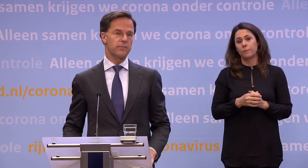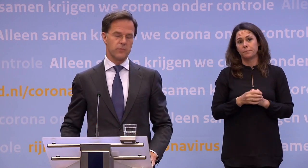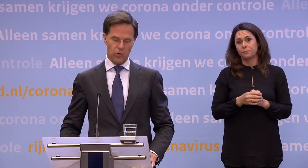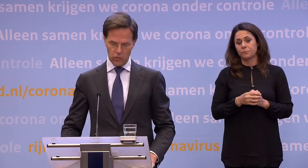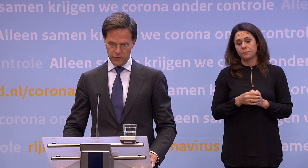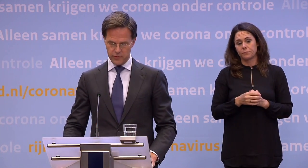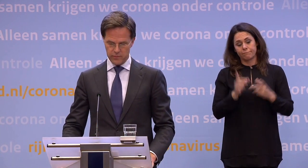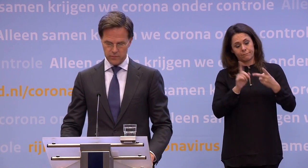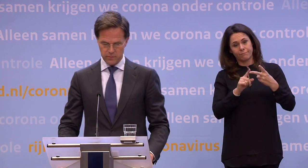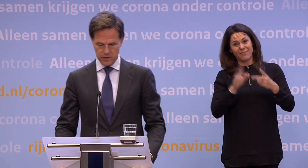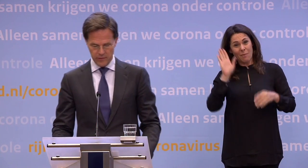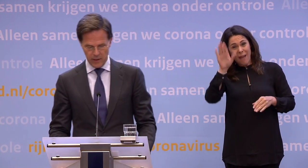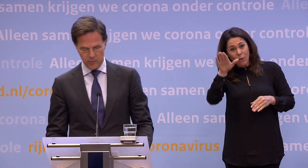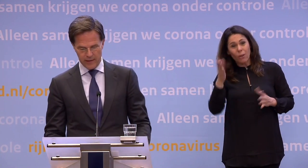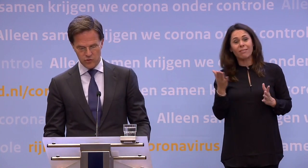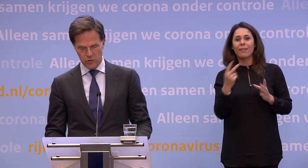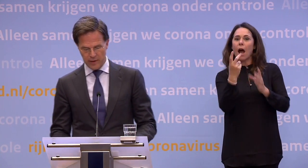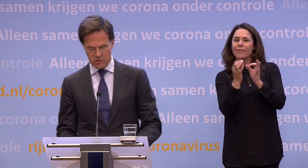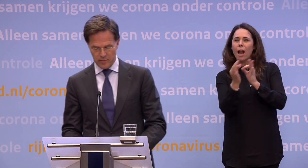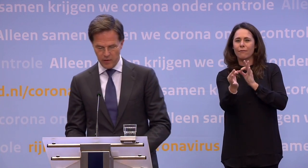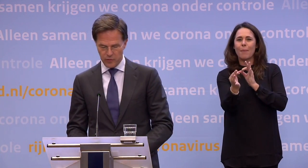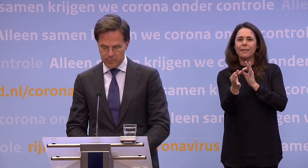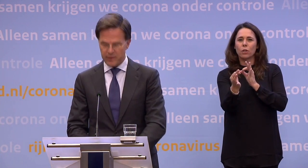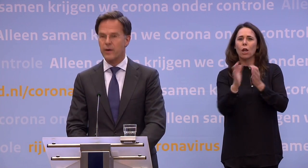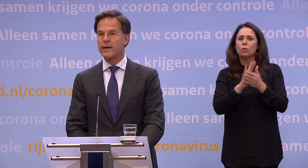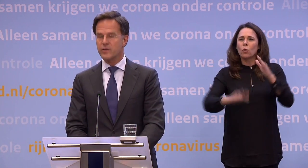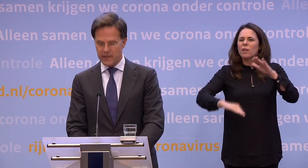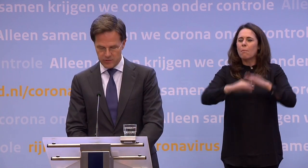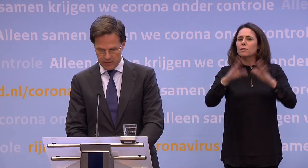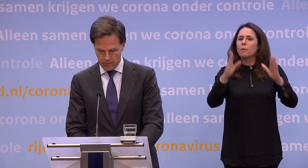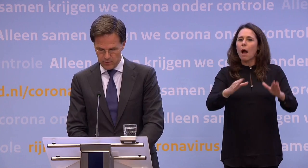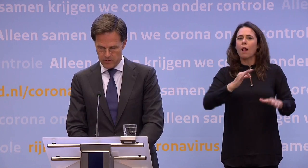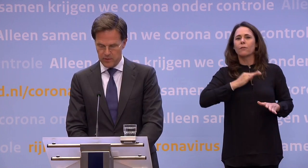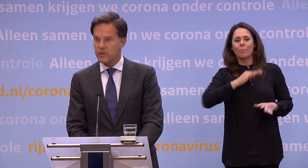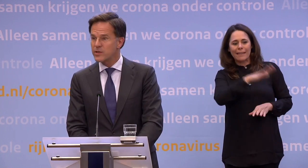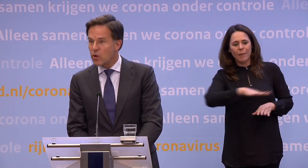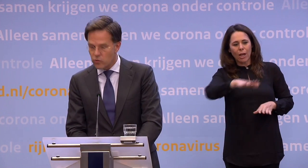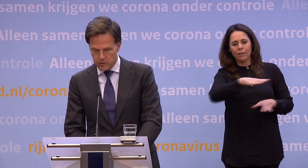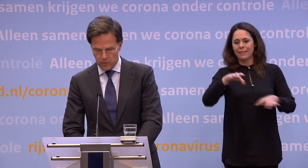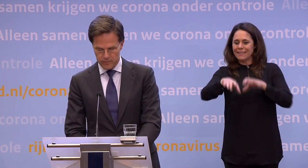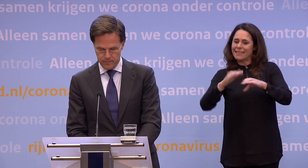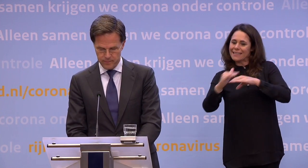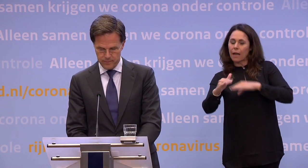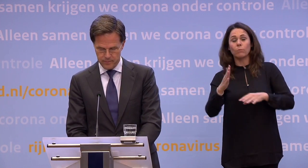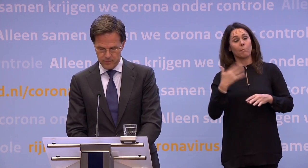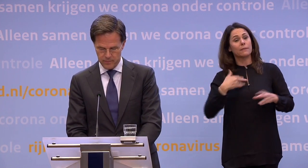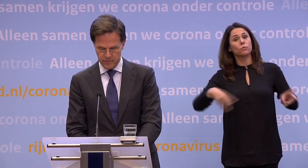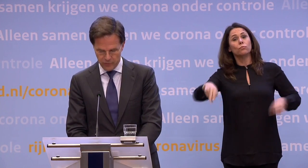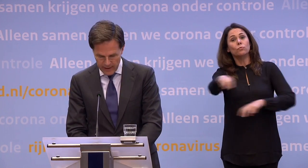Buiten gold die anderhalve meter zonder maximum al voor de pretparken en de dierentuinen... ...waar mensen ook rondlopen.